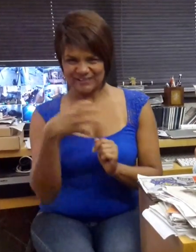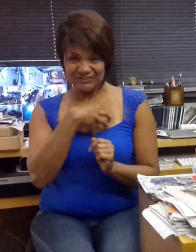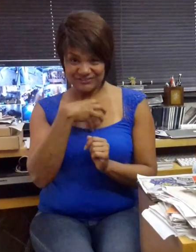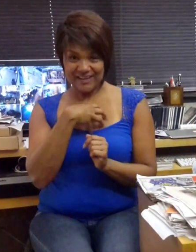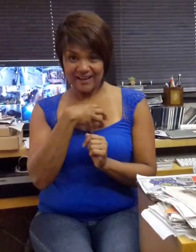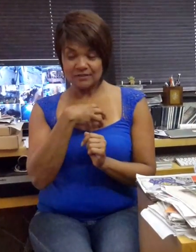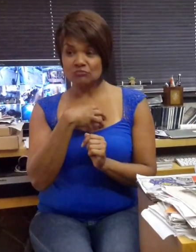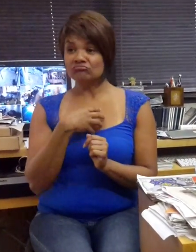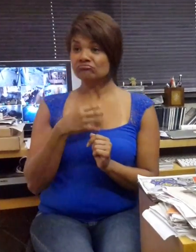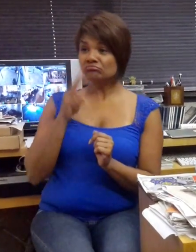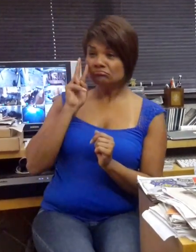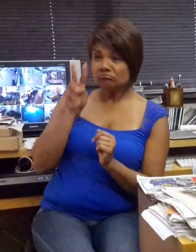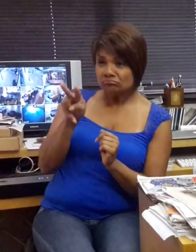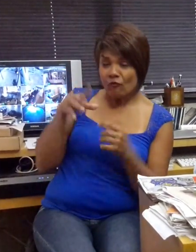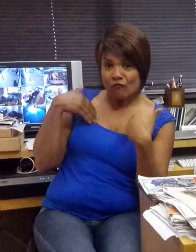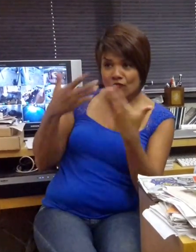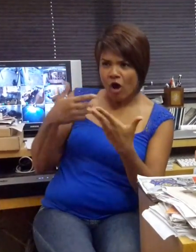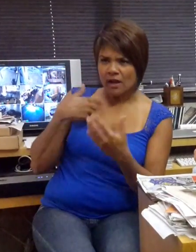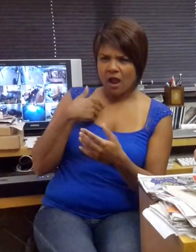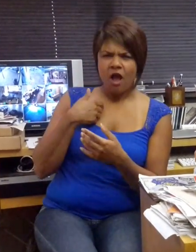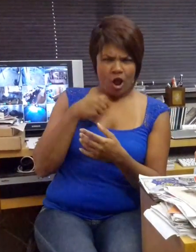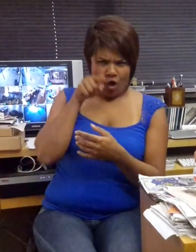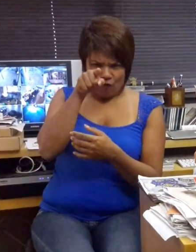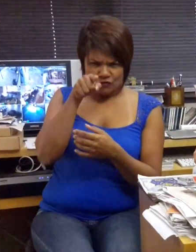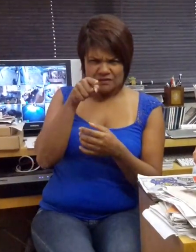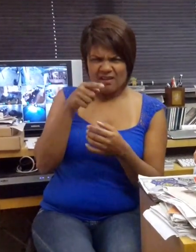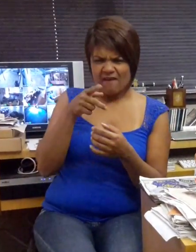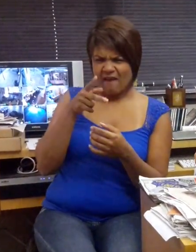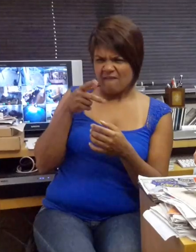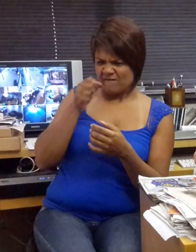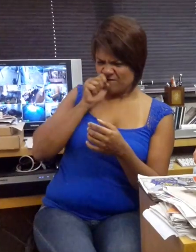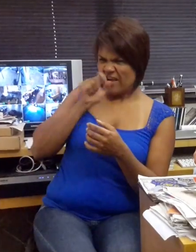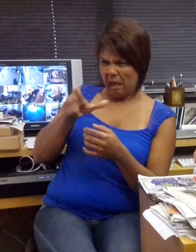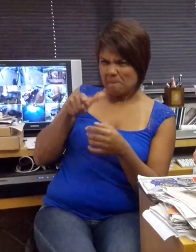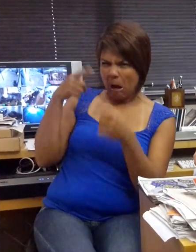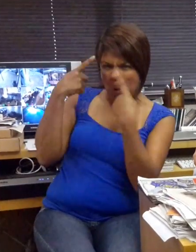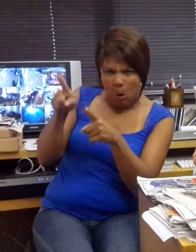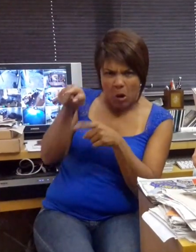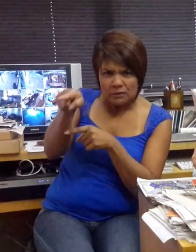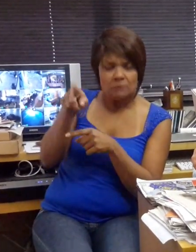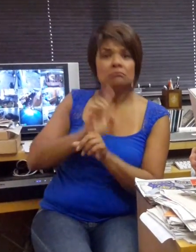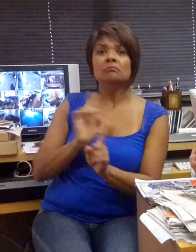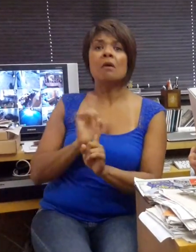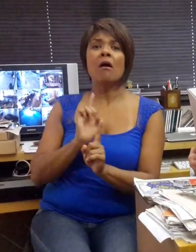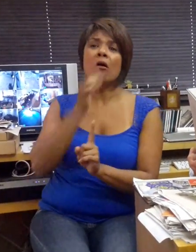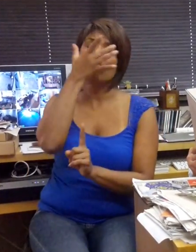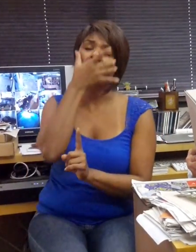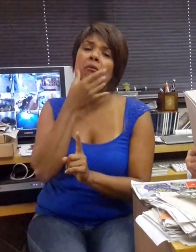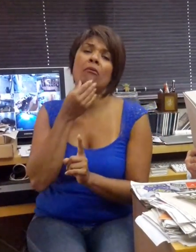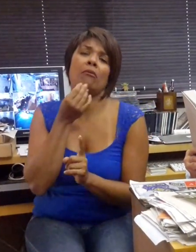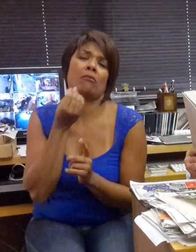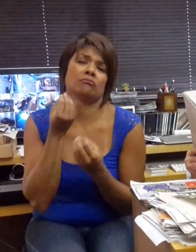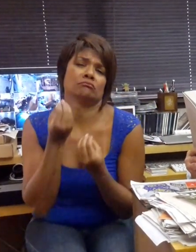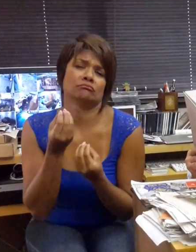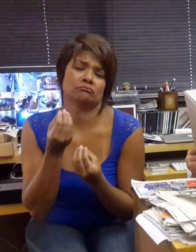atreveria a falar mal dela. Não estou criticando, nem sou contra isso. Acho a Hebe